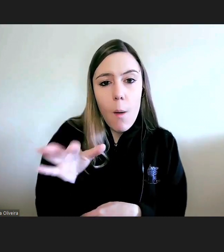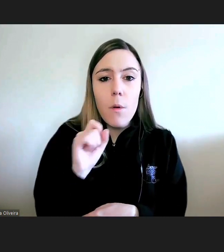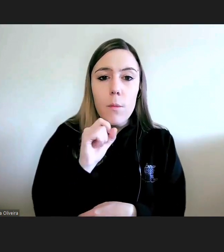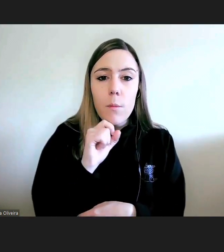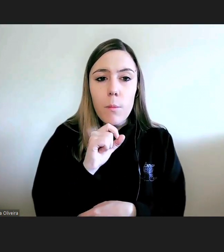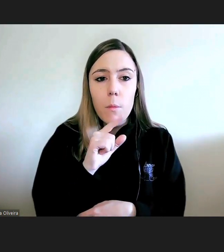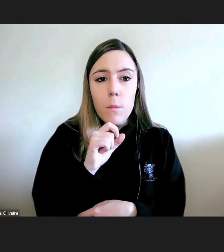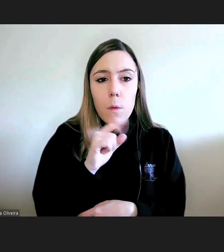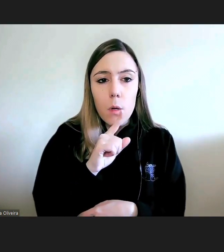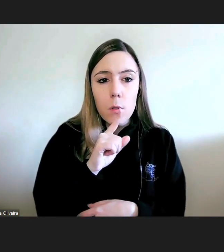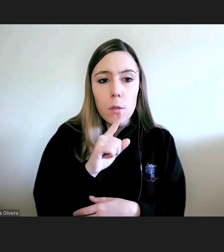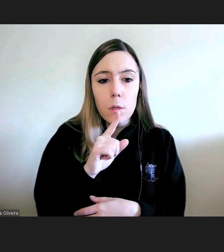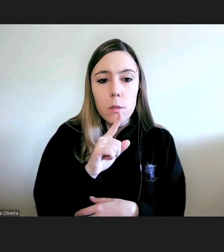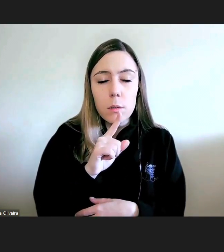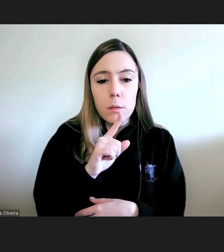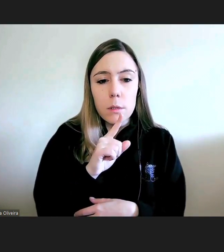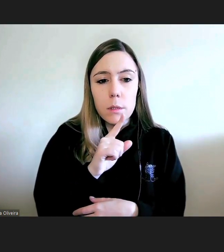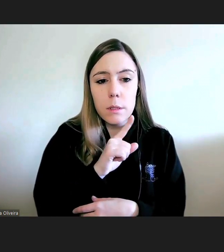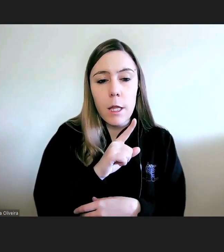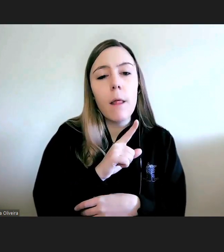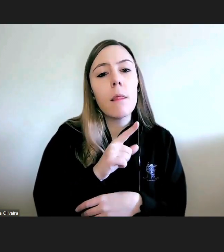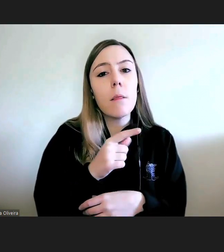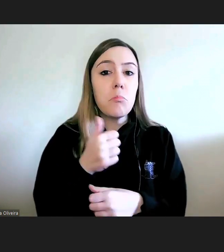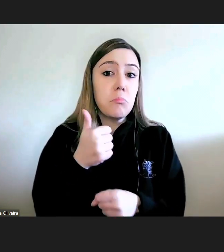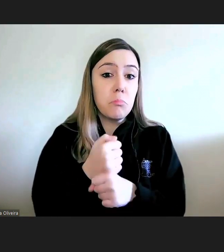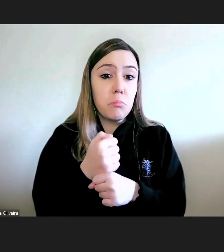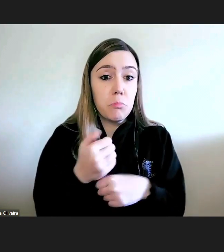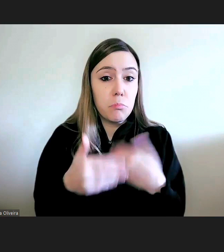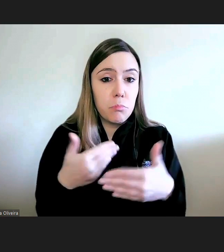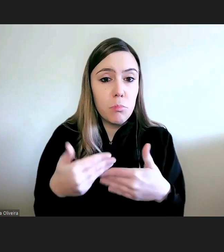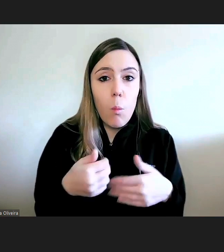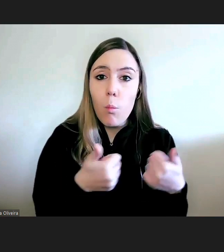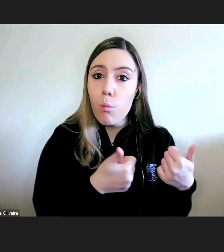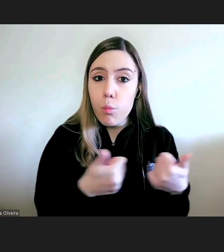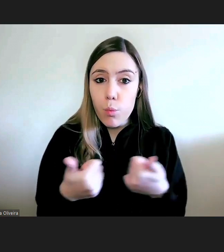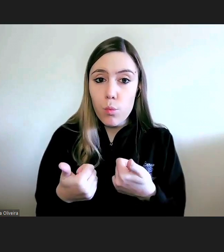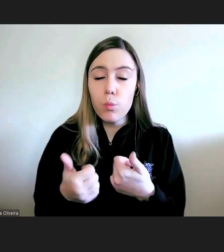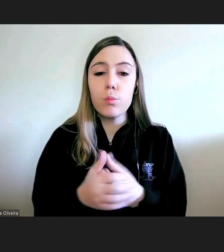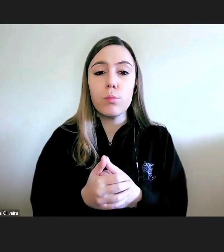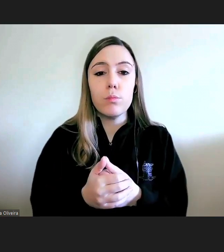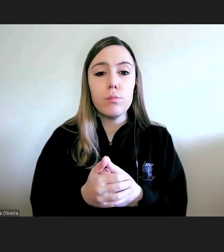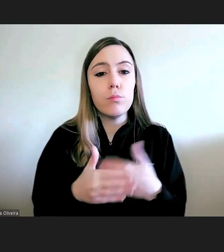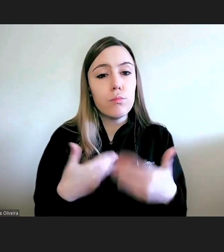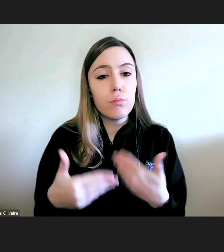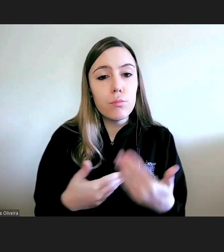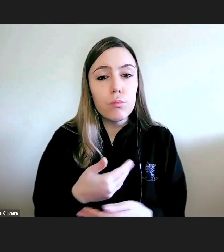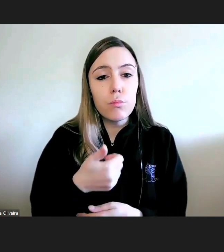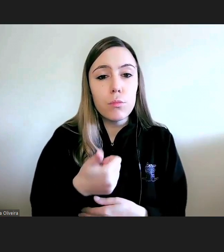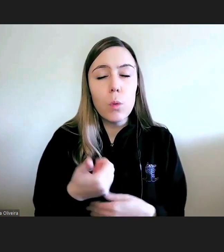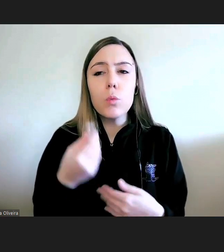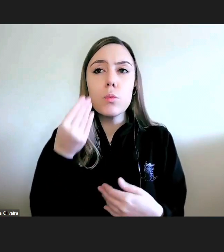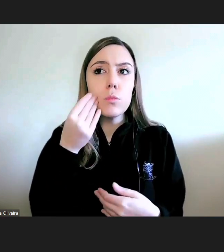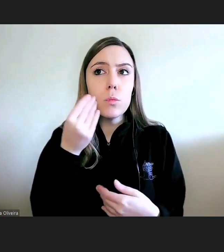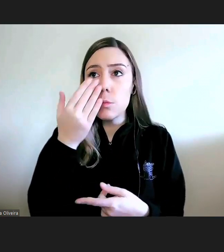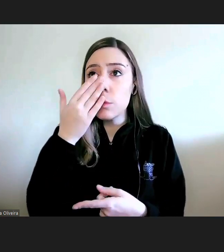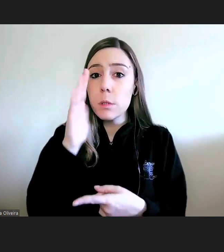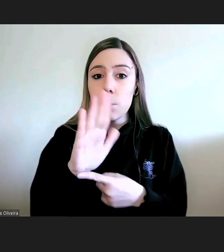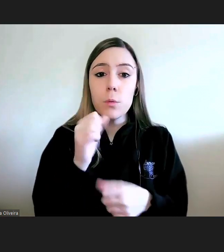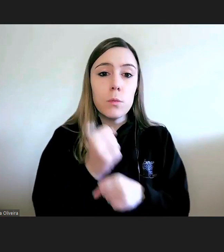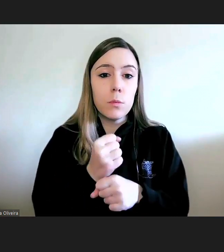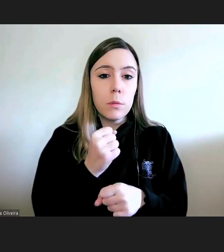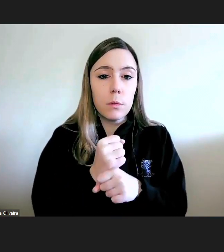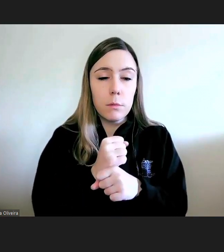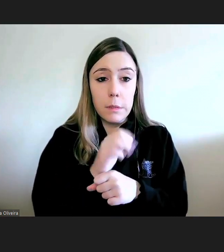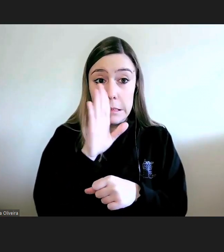possibilidade das boas práticas as boas práticas no sentido que uma atuação legal